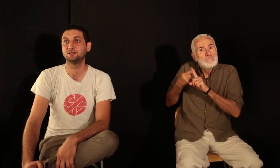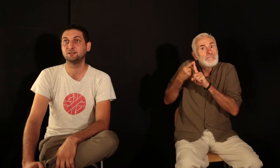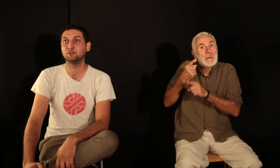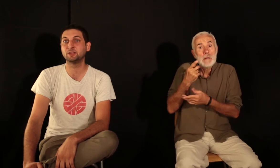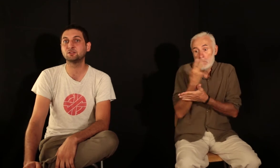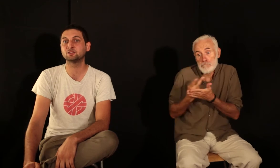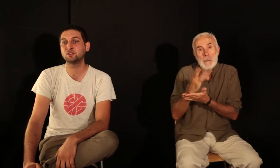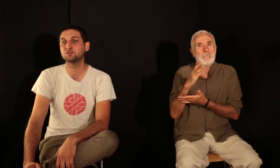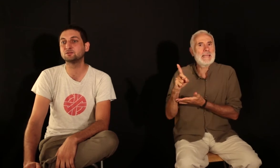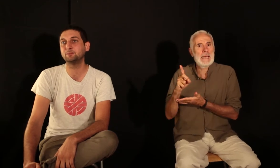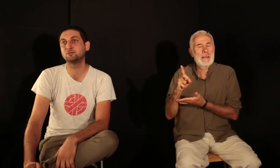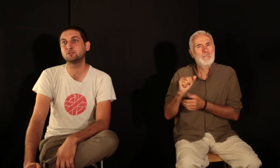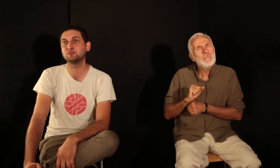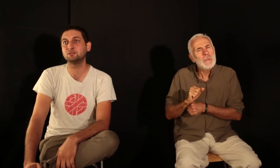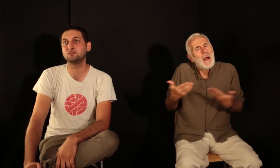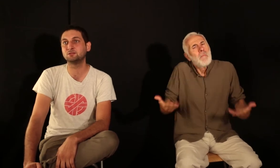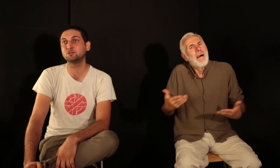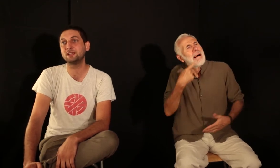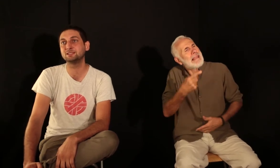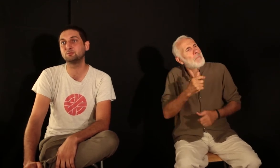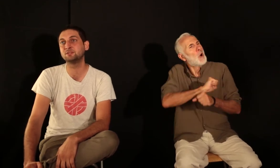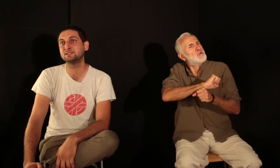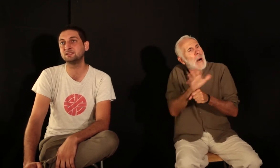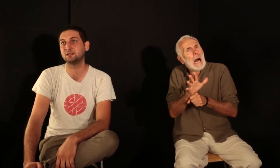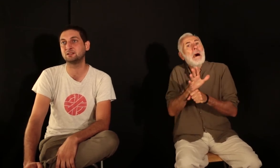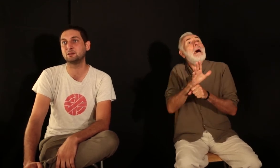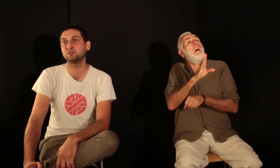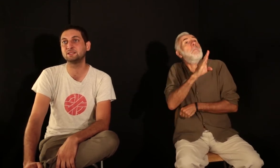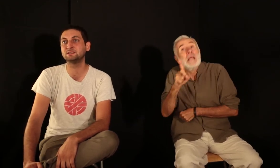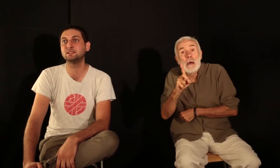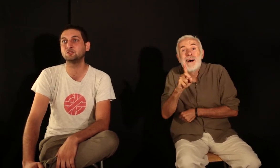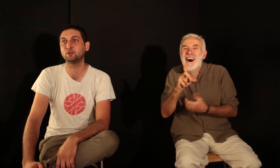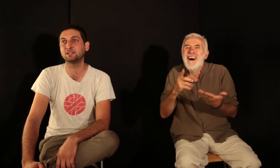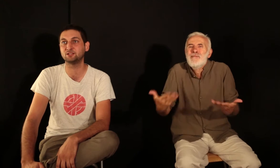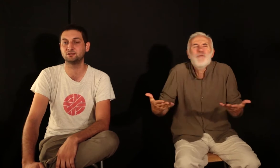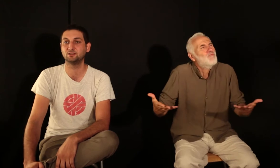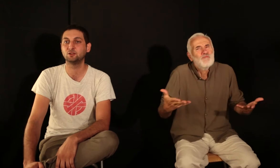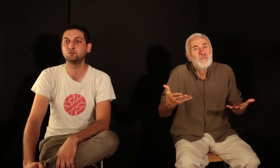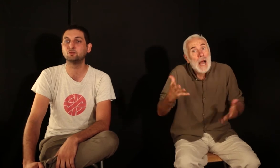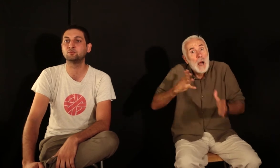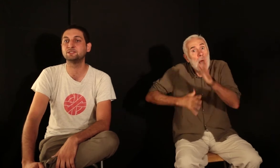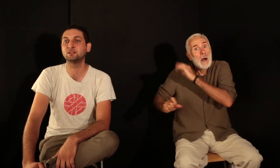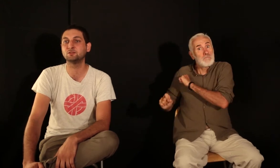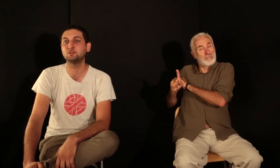précurseur de ce qu'on appelle aujourd'hui le journalisme en bande dessinée, la bande dessinée reportage, dont on peut dire que